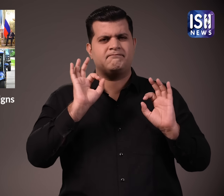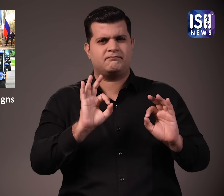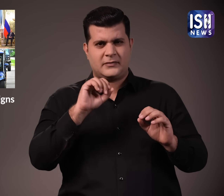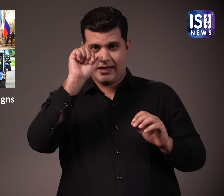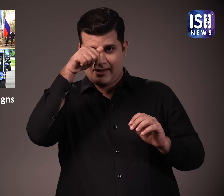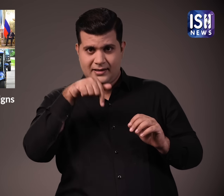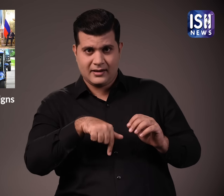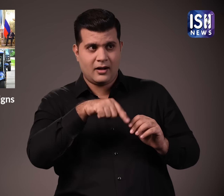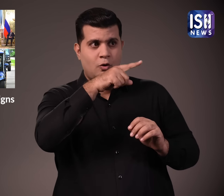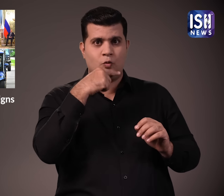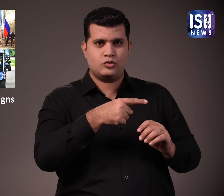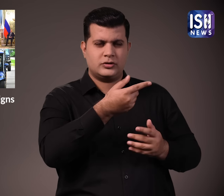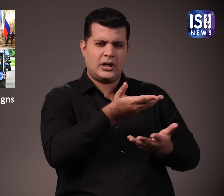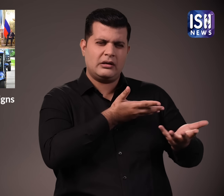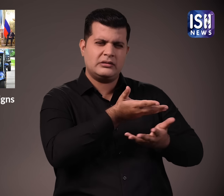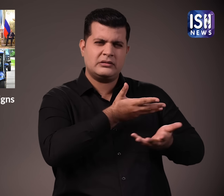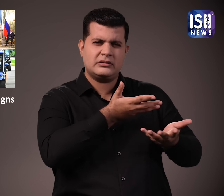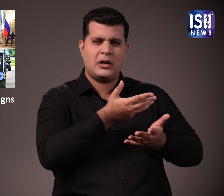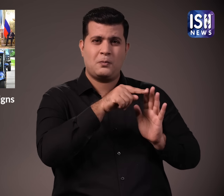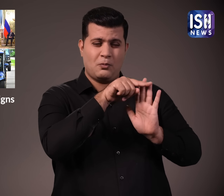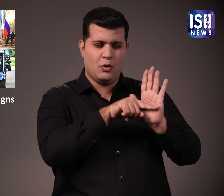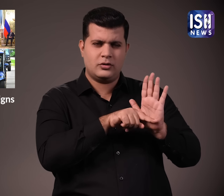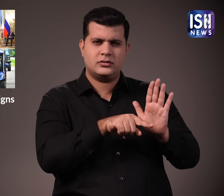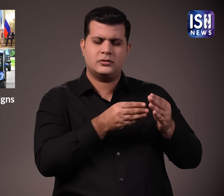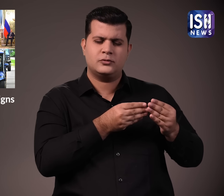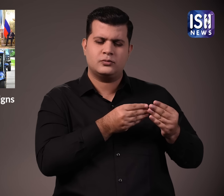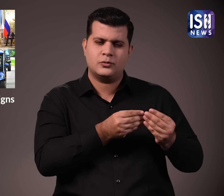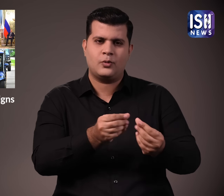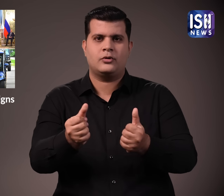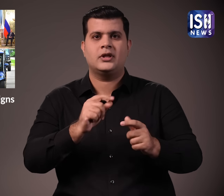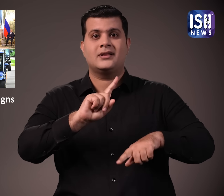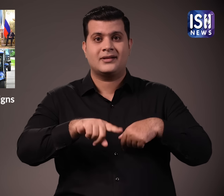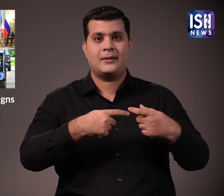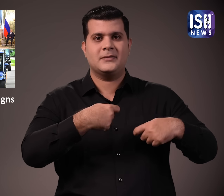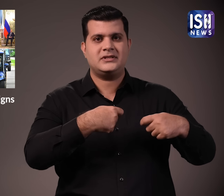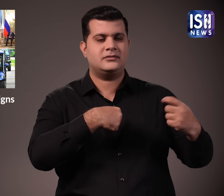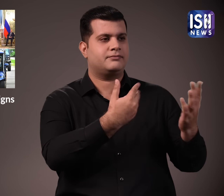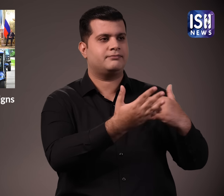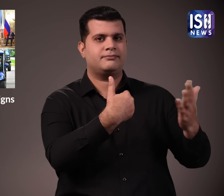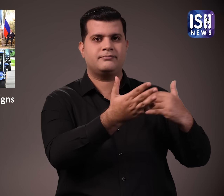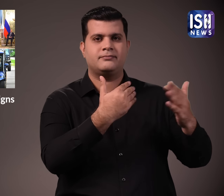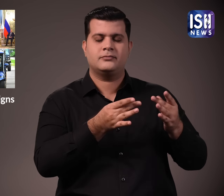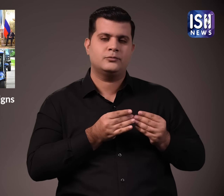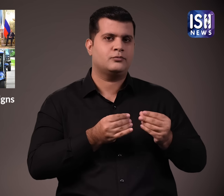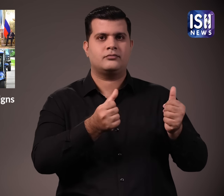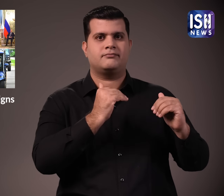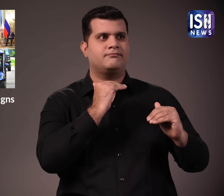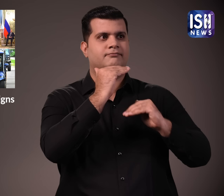इस प्रकार भारत और रूस ने सुचारू और बाधा मुक्त व्यापार के लिए नीतिया बनाने के लिए एक